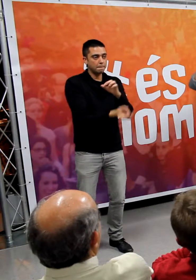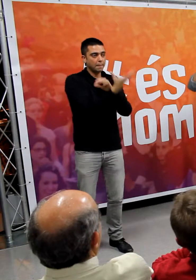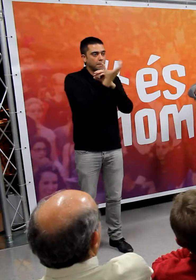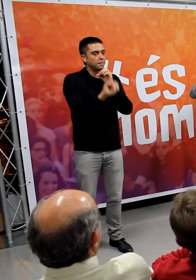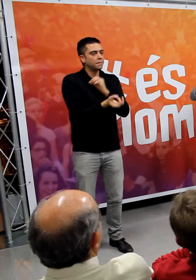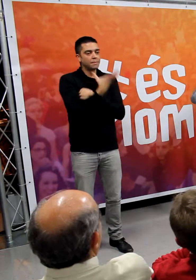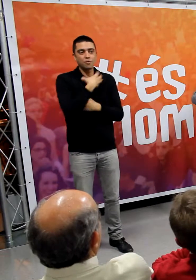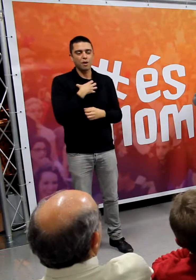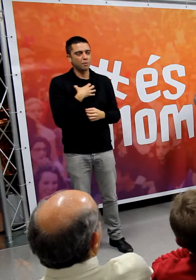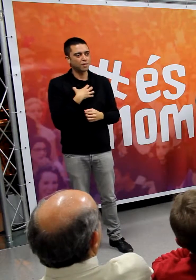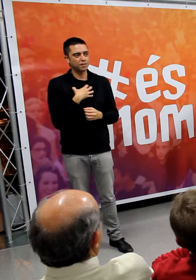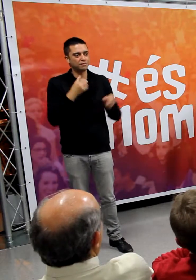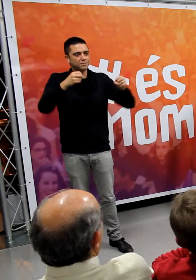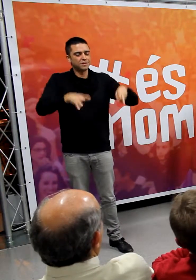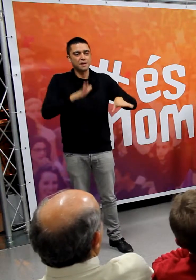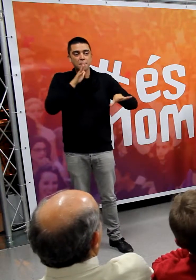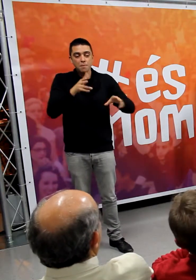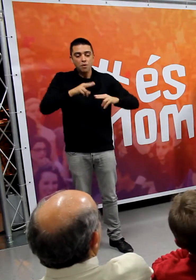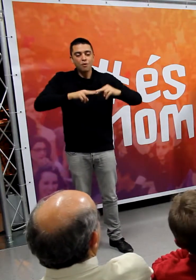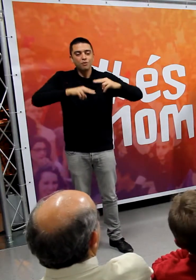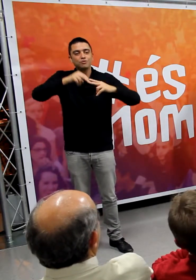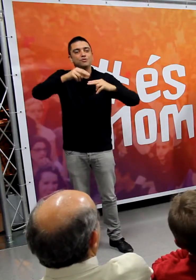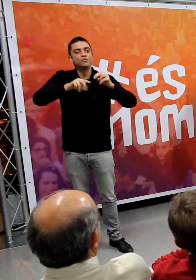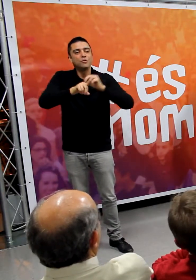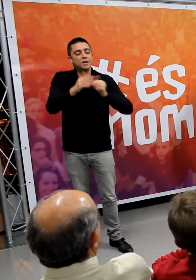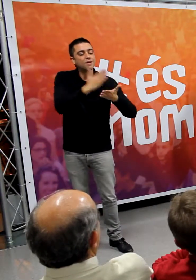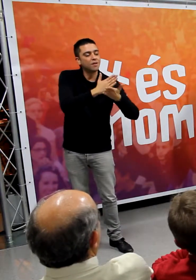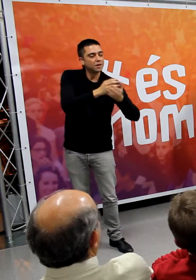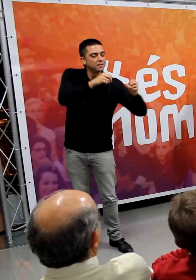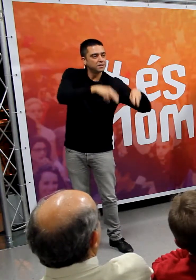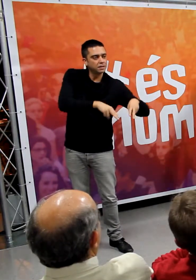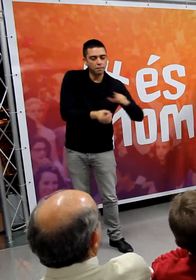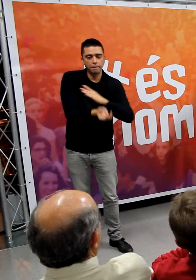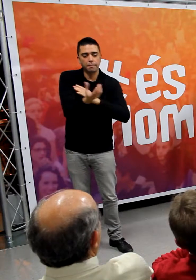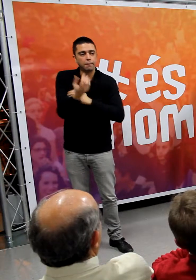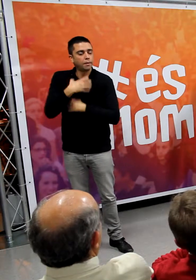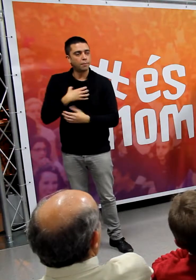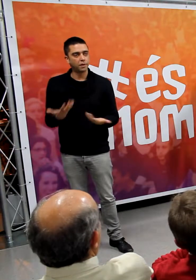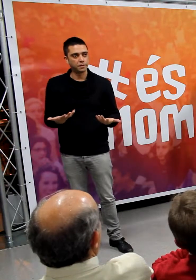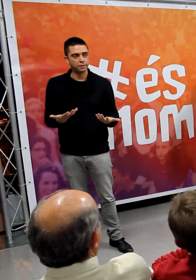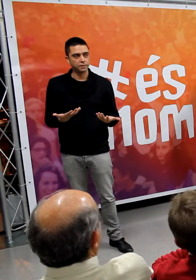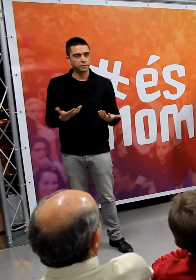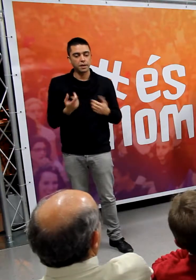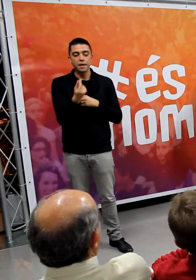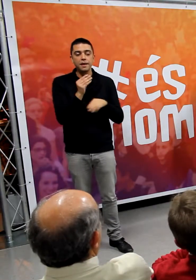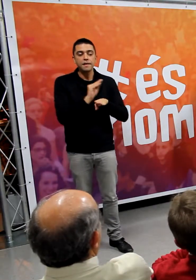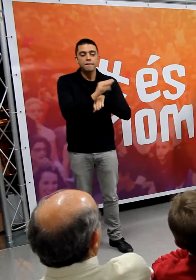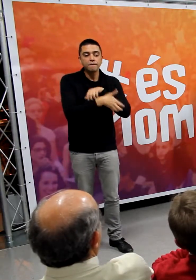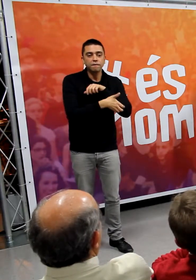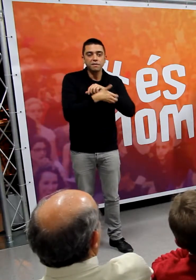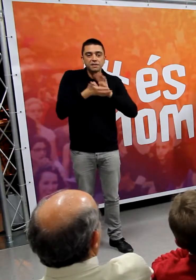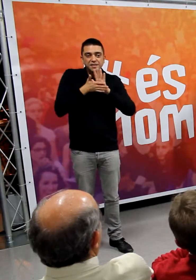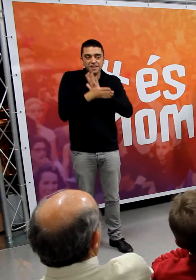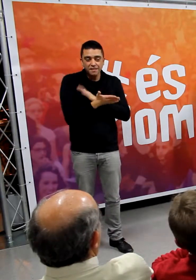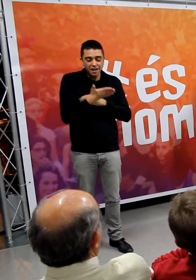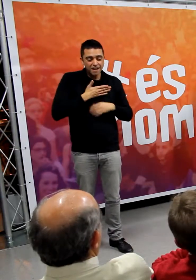crear en este país perquè no s'han pogut construir ixes escoles l'infrafinançament és el pa